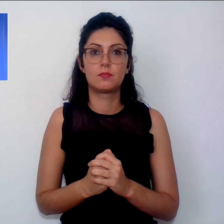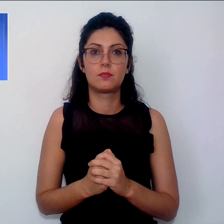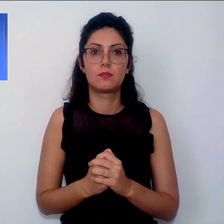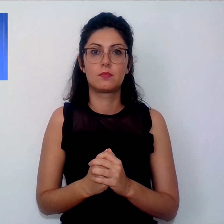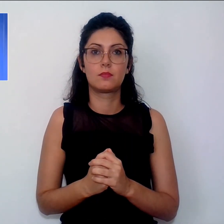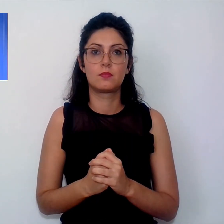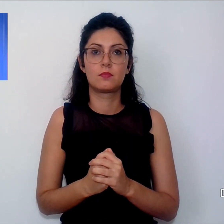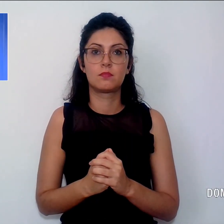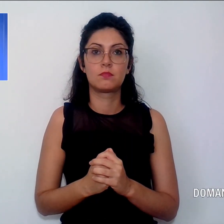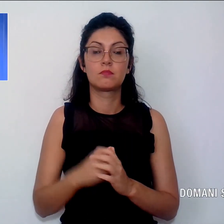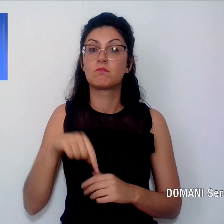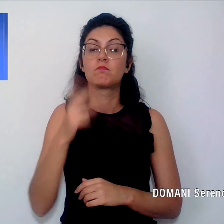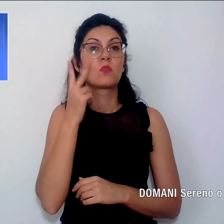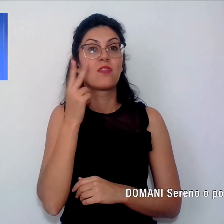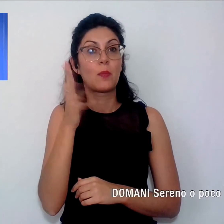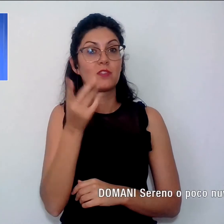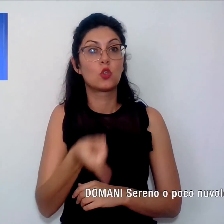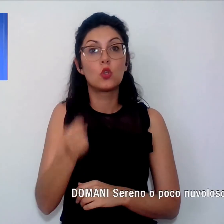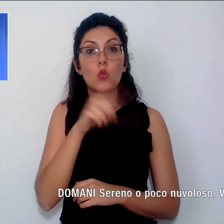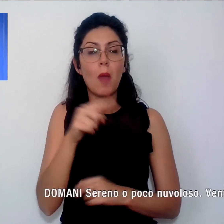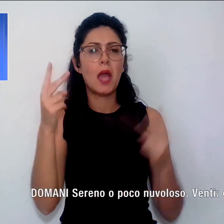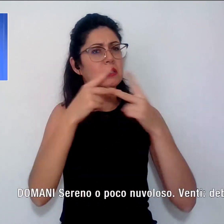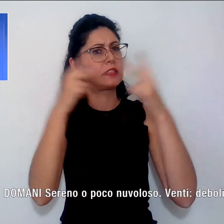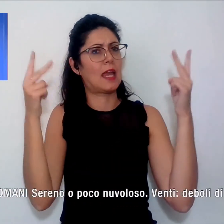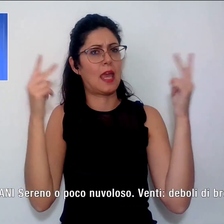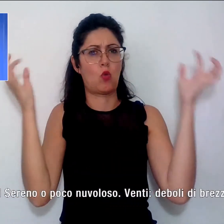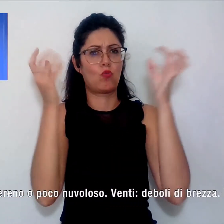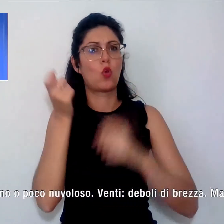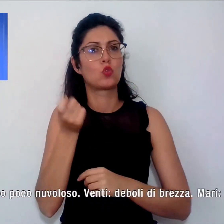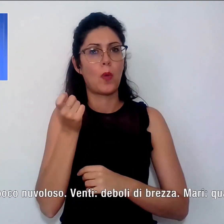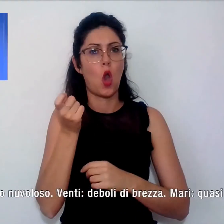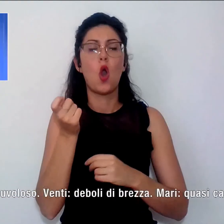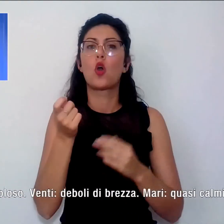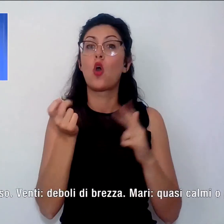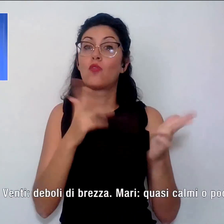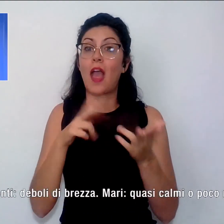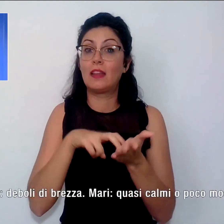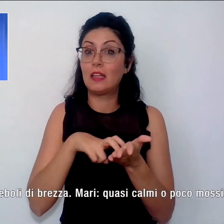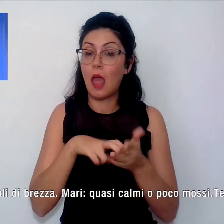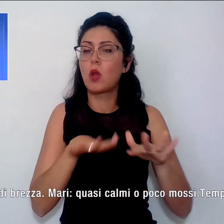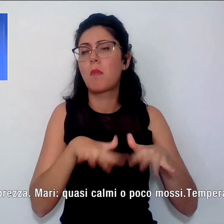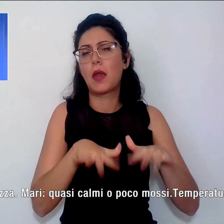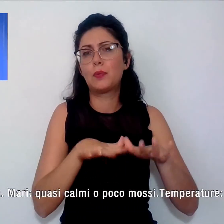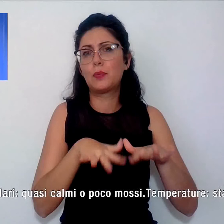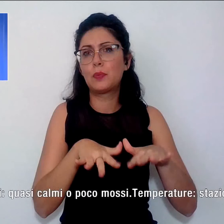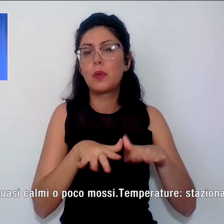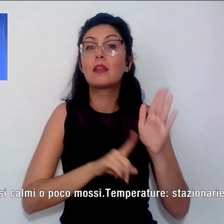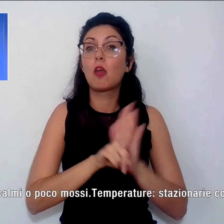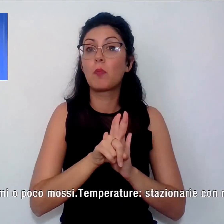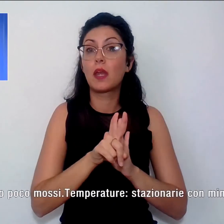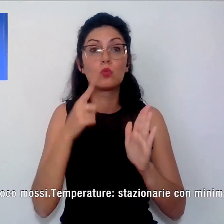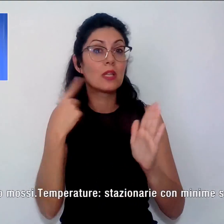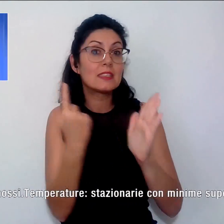Ora vediamo come sarà il tempo domani, sarà sereno, poco nuvoloso, i venti sono deboli, i mari quasi calmi e le temperature sono stazionarie,